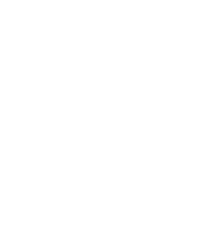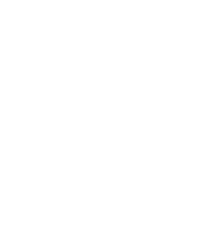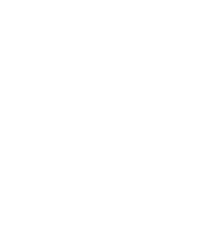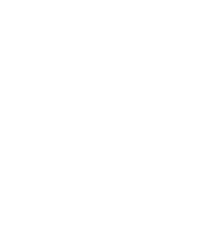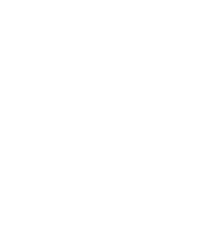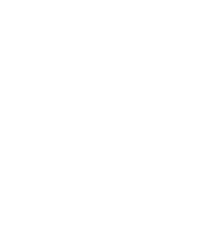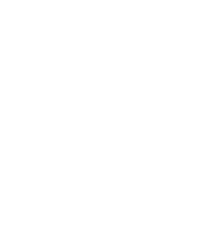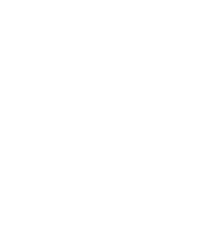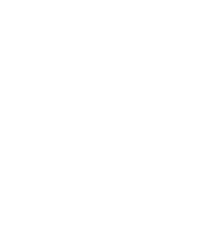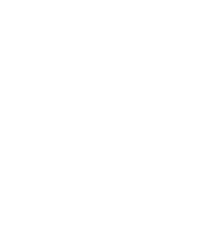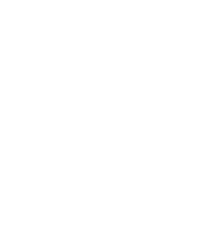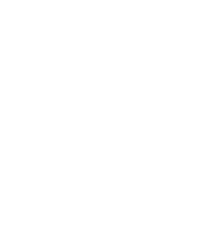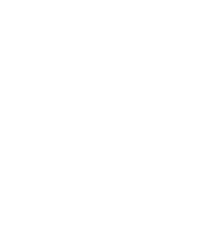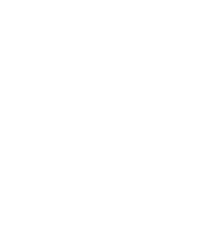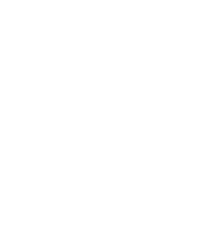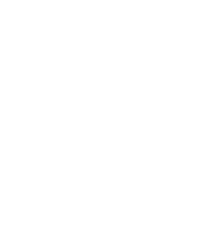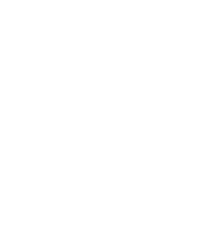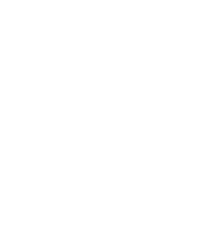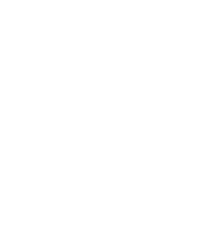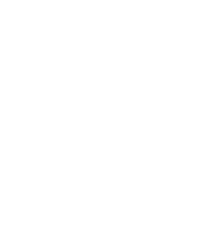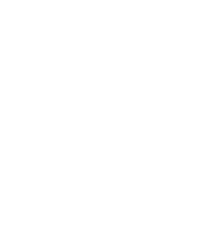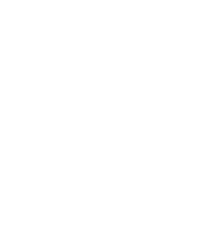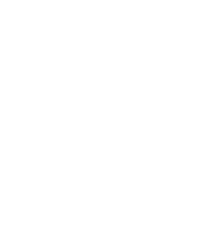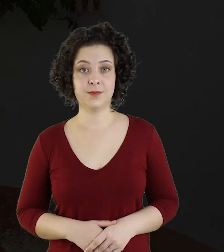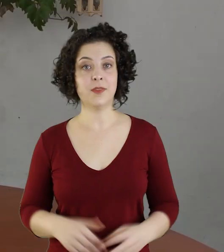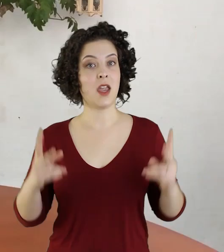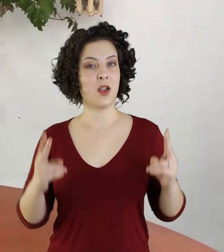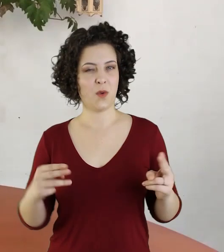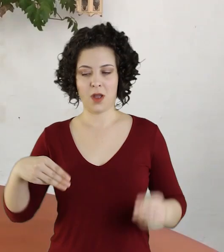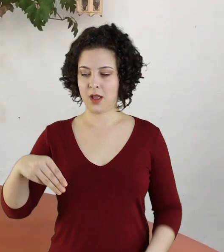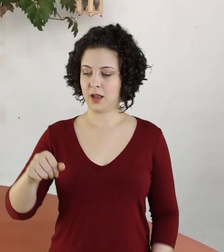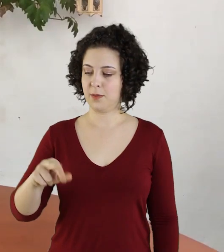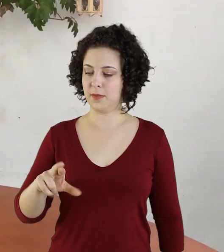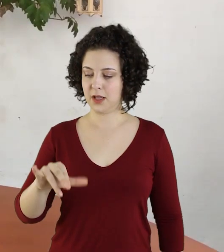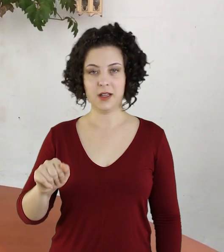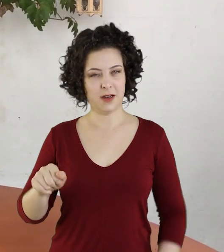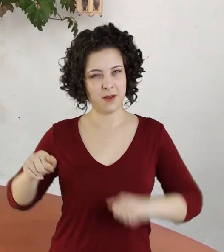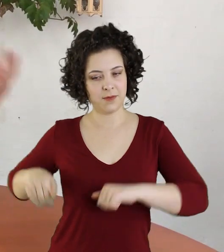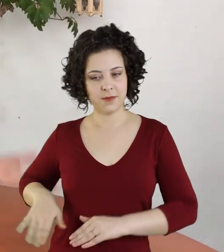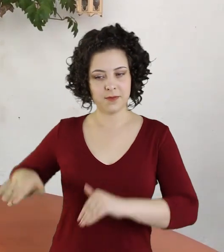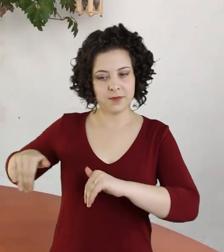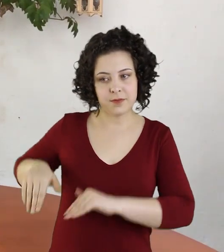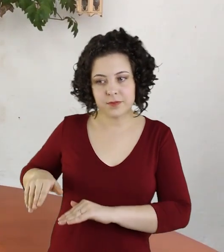Diário de uma Fruta, caixa de bananas, lápis de cor, papéis à frente da Maria. A Maria fez uma viagem gigante